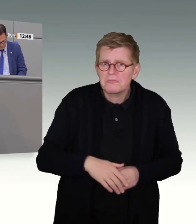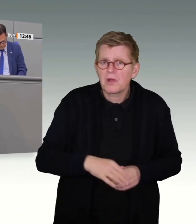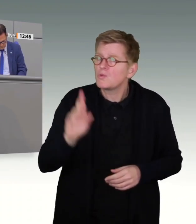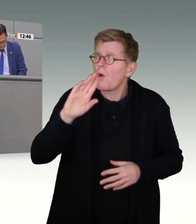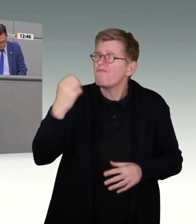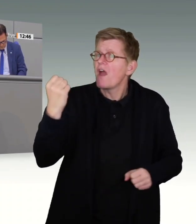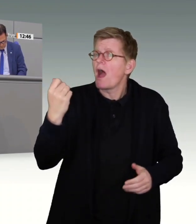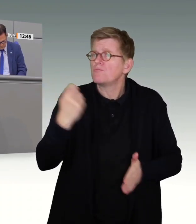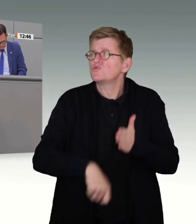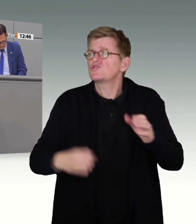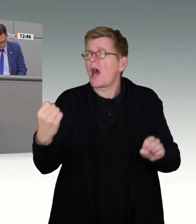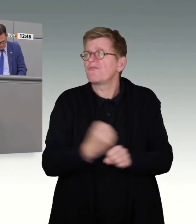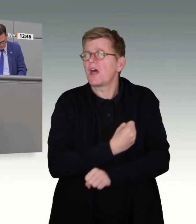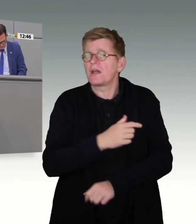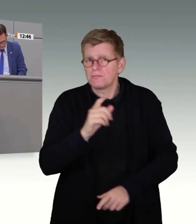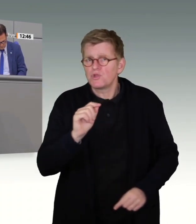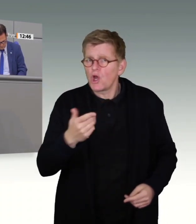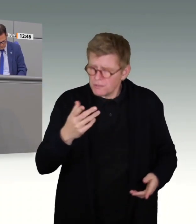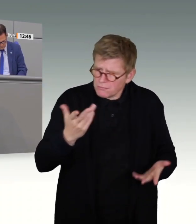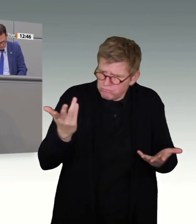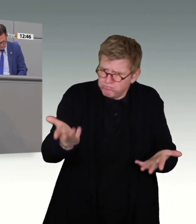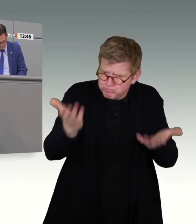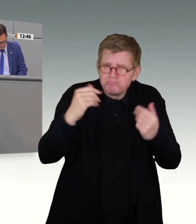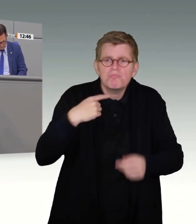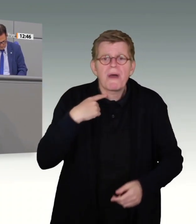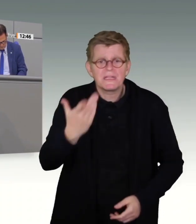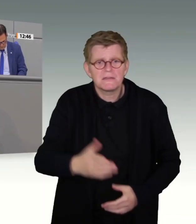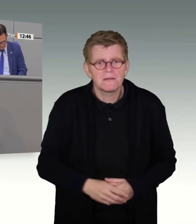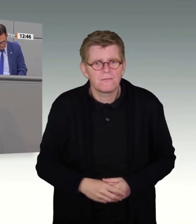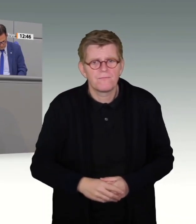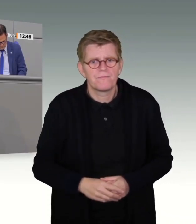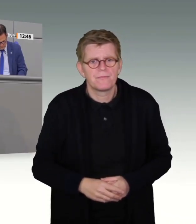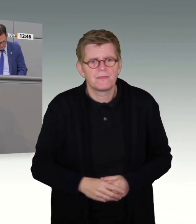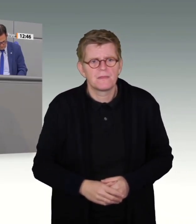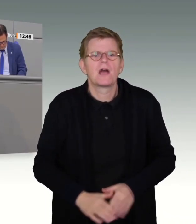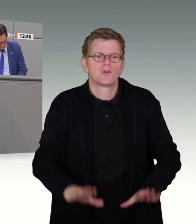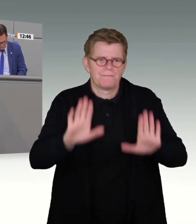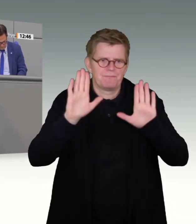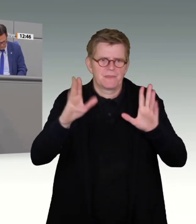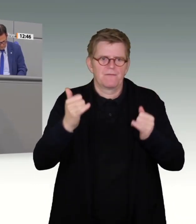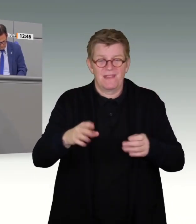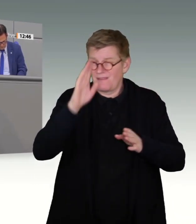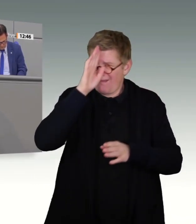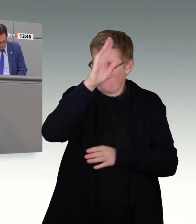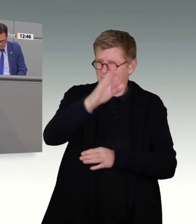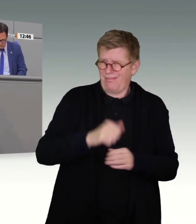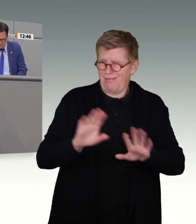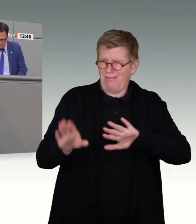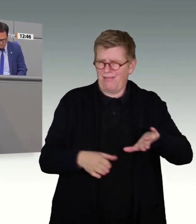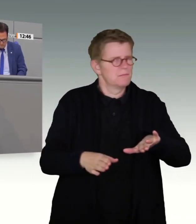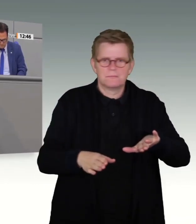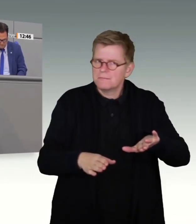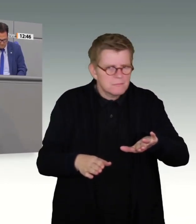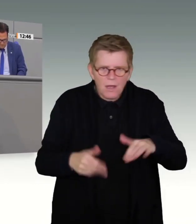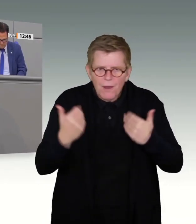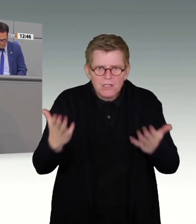unter uns. Und Sie sind ja kein Täter, oder doch? Genug der Grotesken, ist man versucht zu sagen. Nur, so